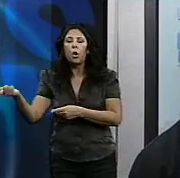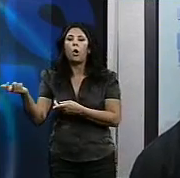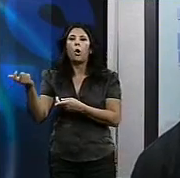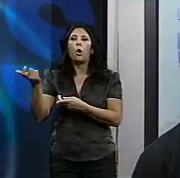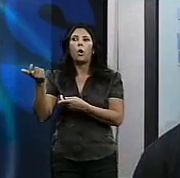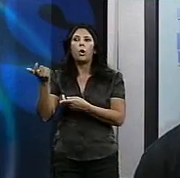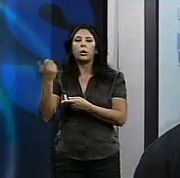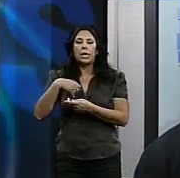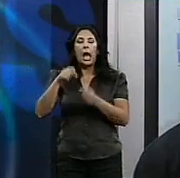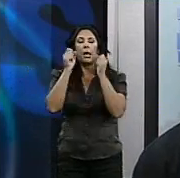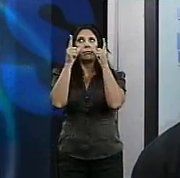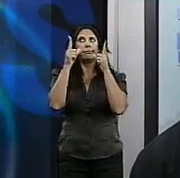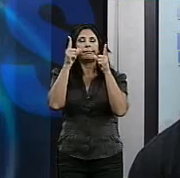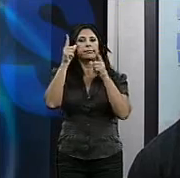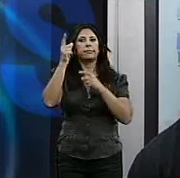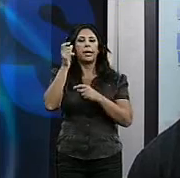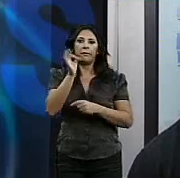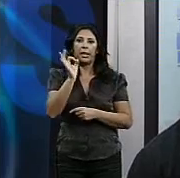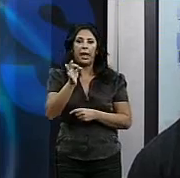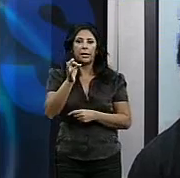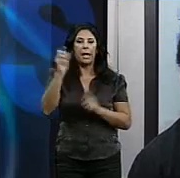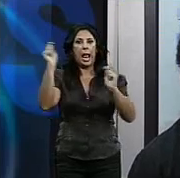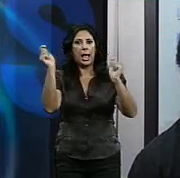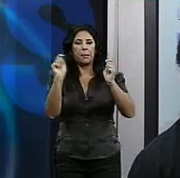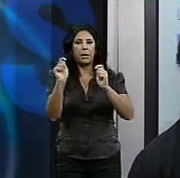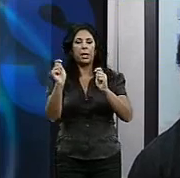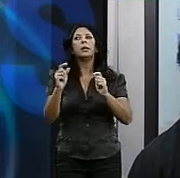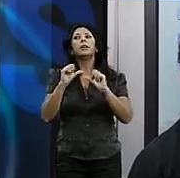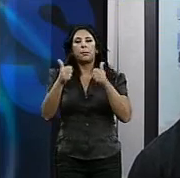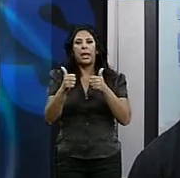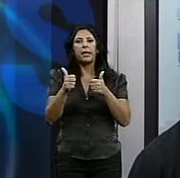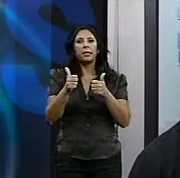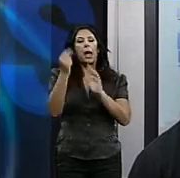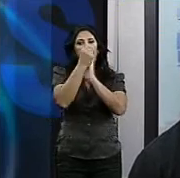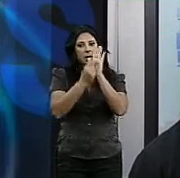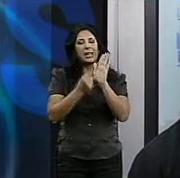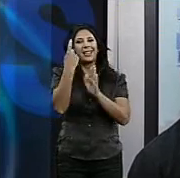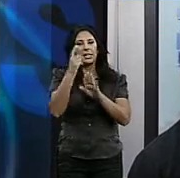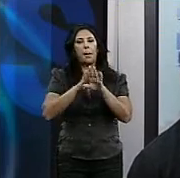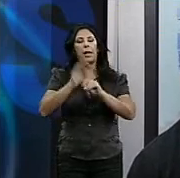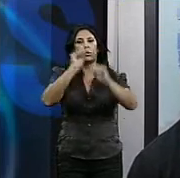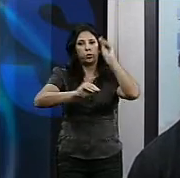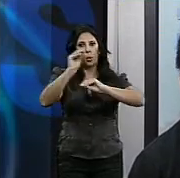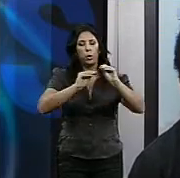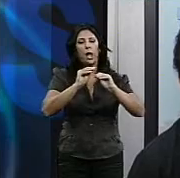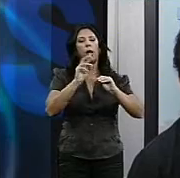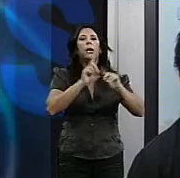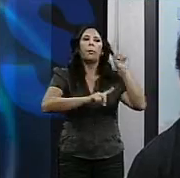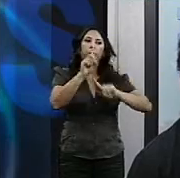encendido ya la luz de alarma y se tomen las medidas necesarias para apalear el problema que tenemos